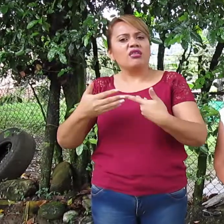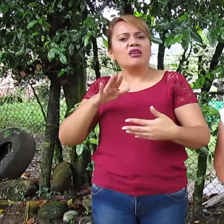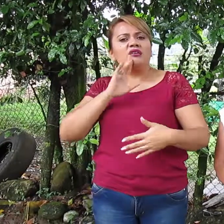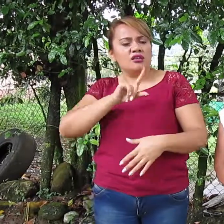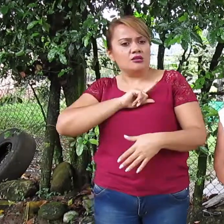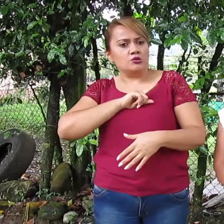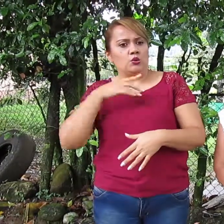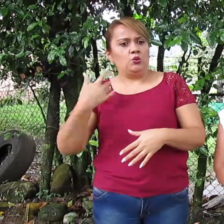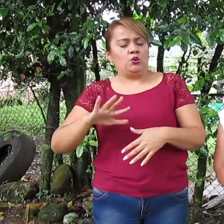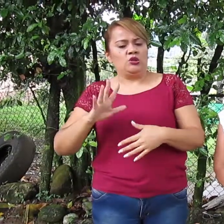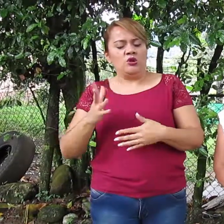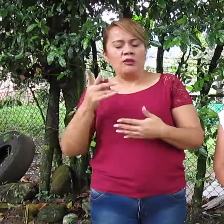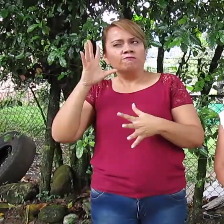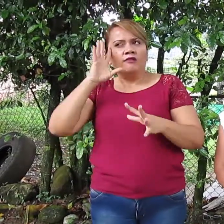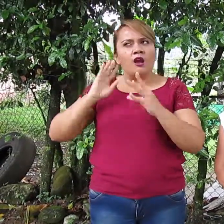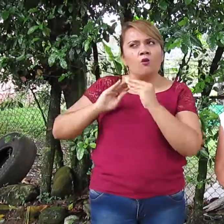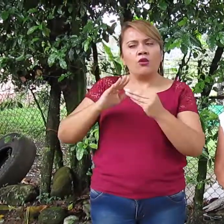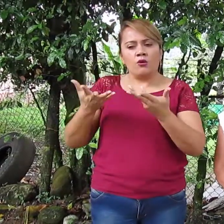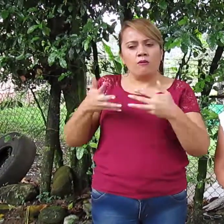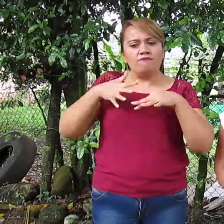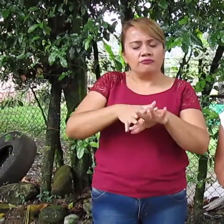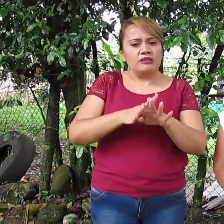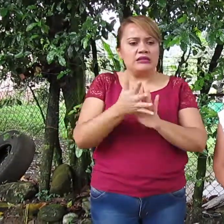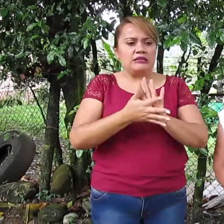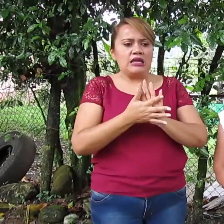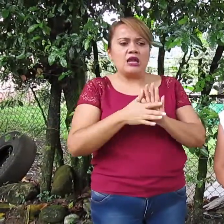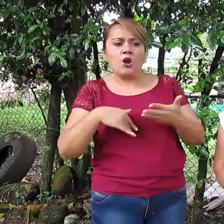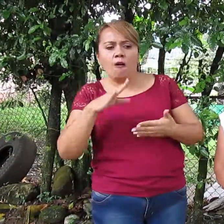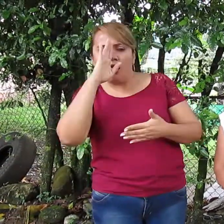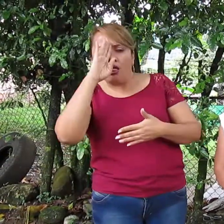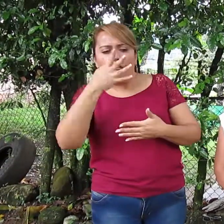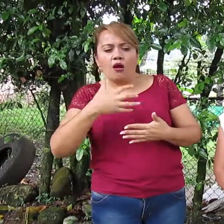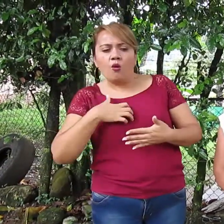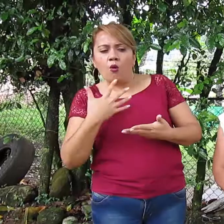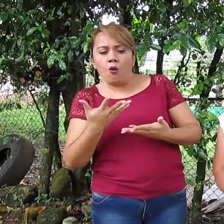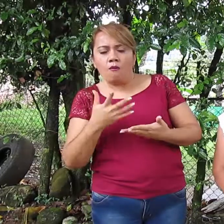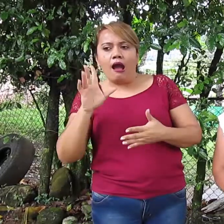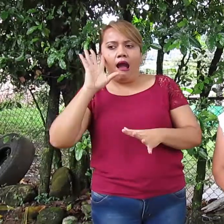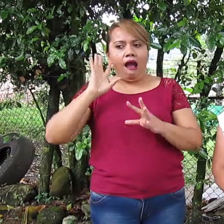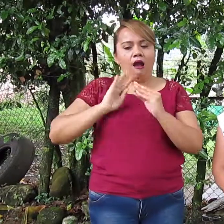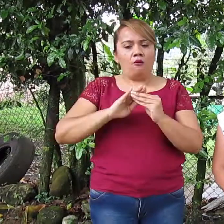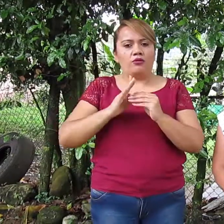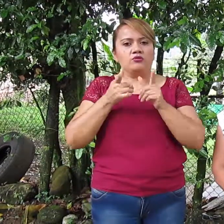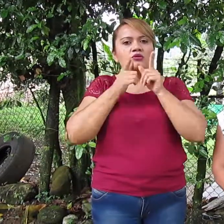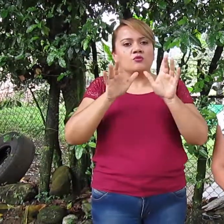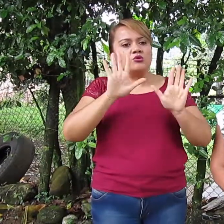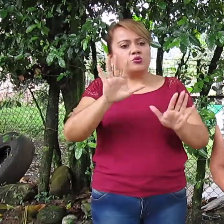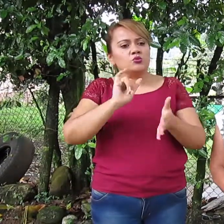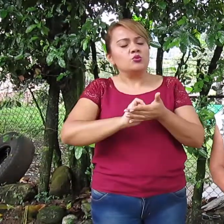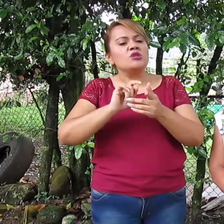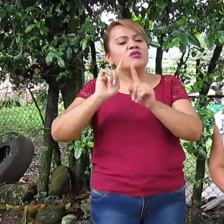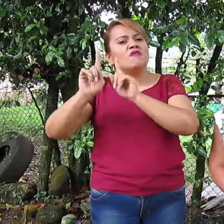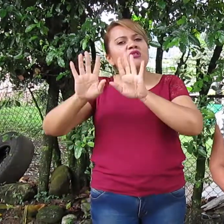unificar las señas, unificar la parte lingüística, de